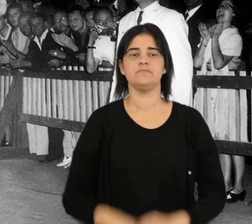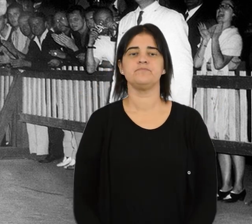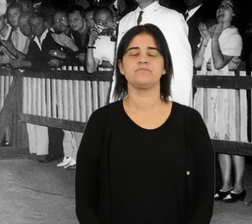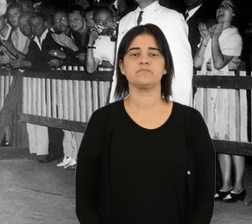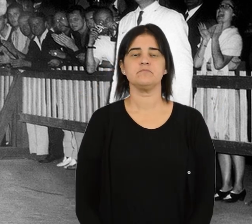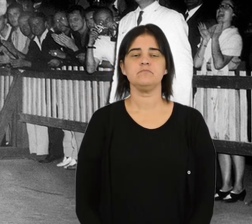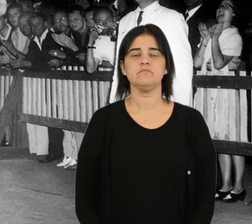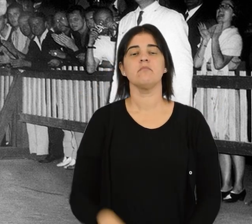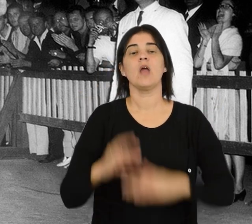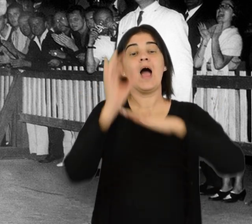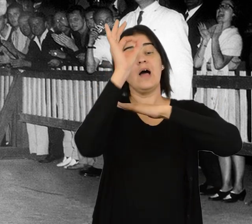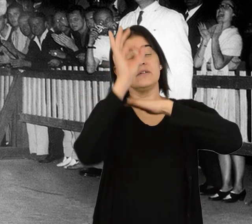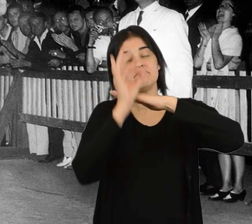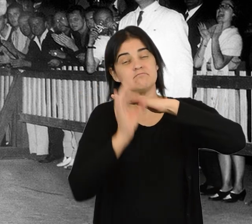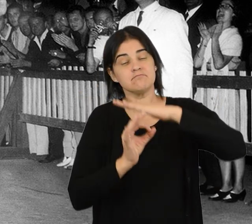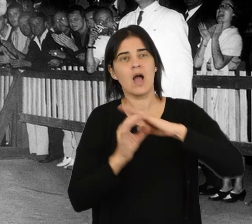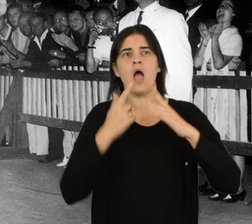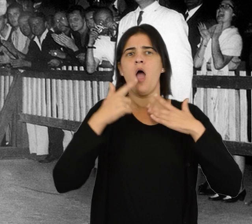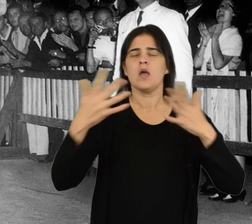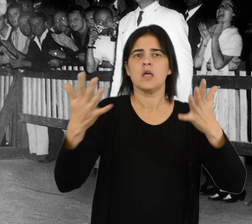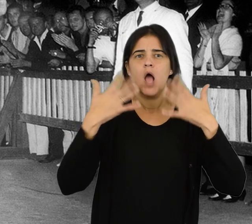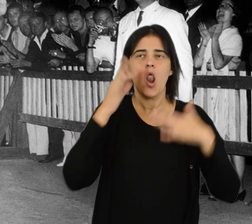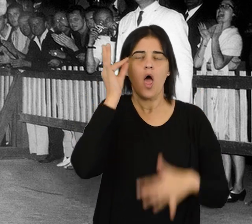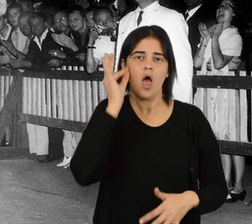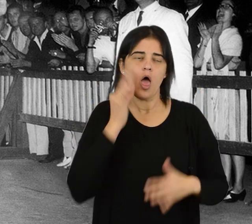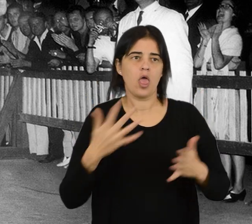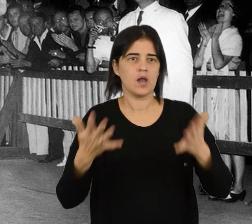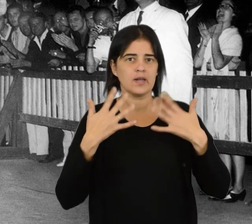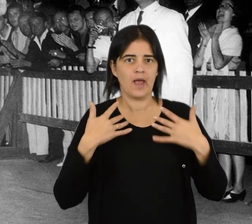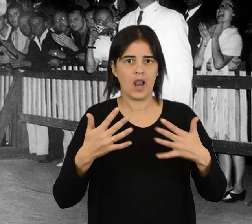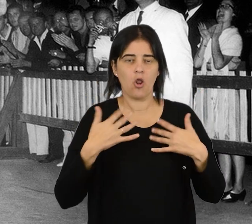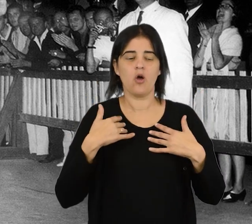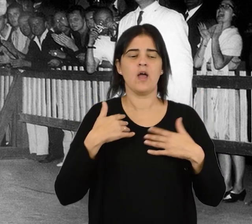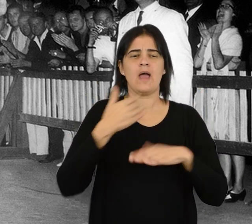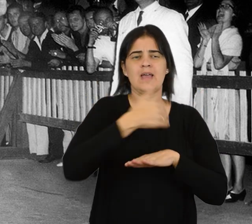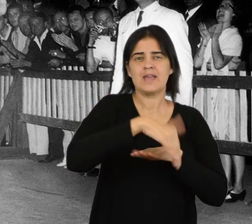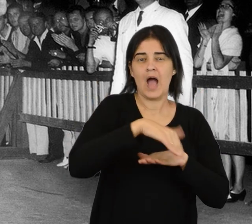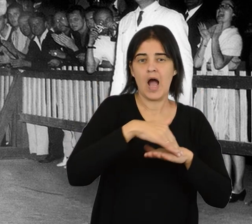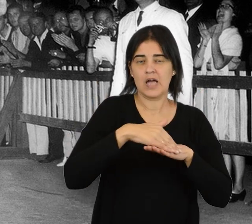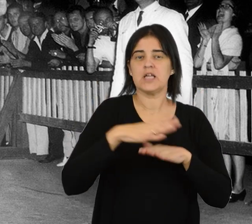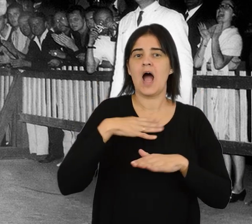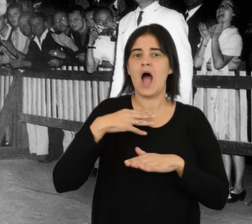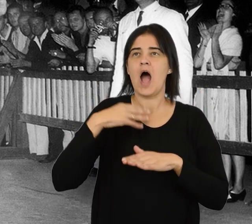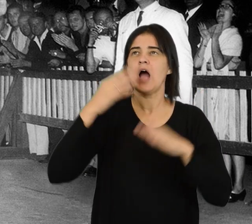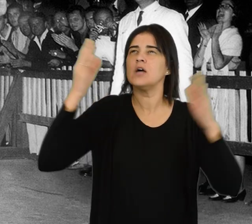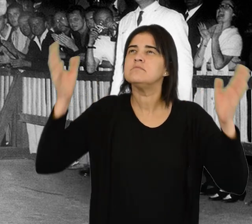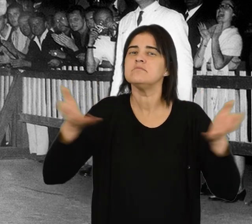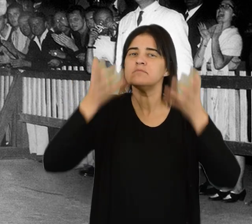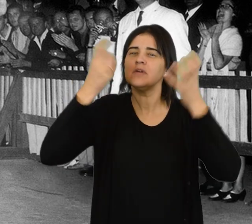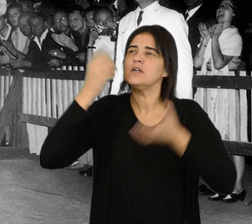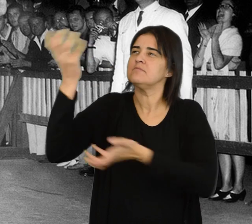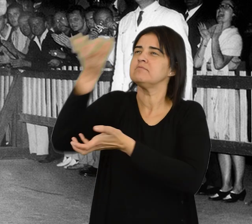Caía la tarde. El calor era intenso. Las calles se veían iluminadas por